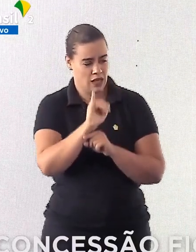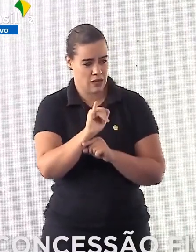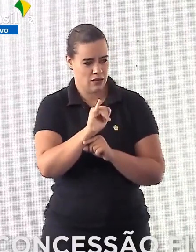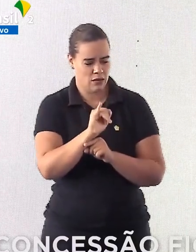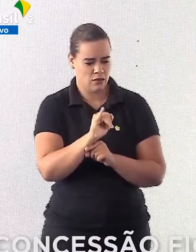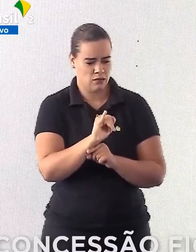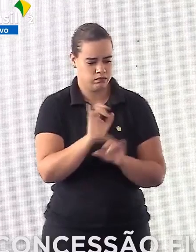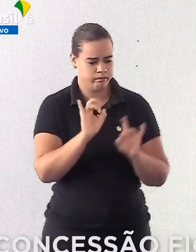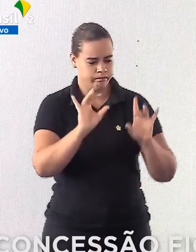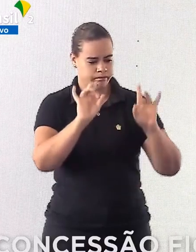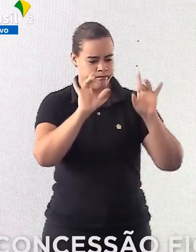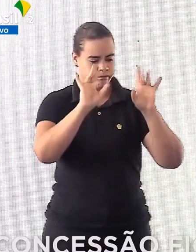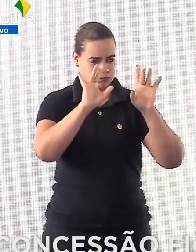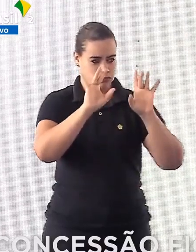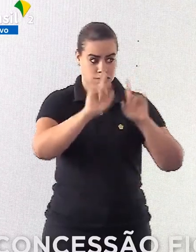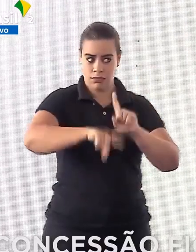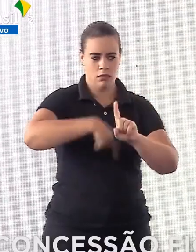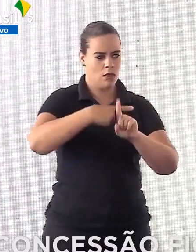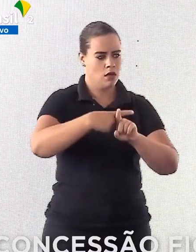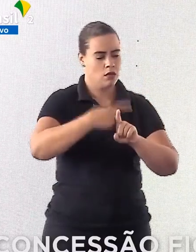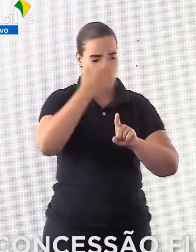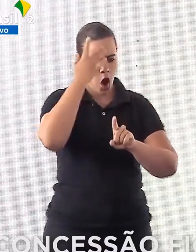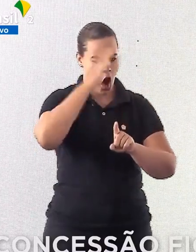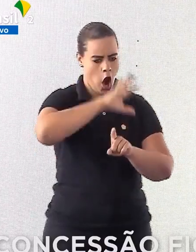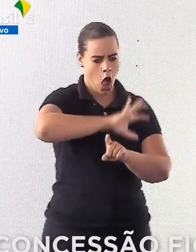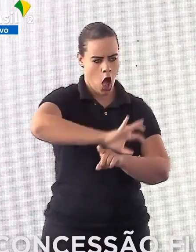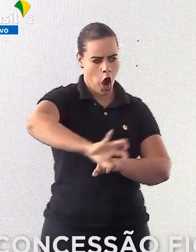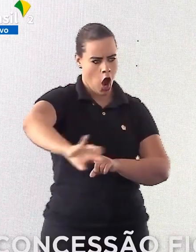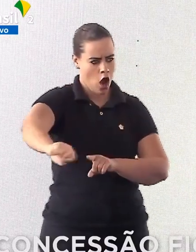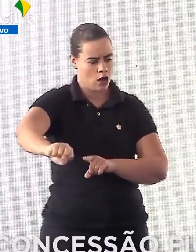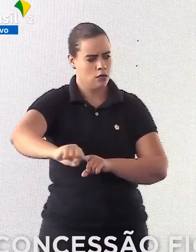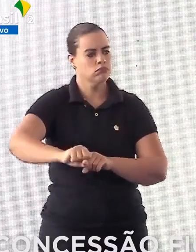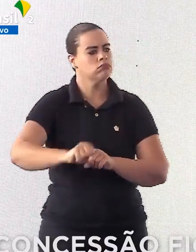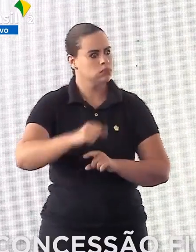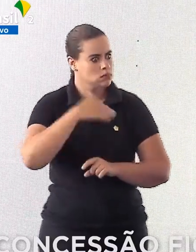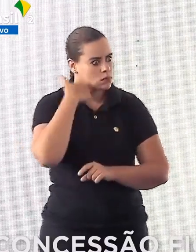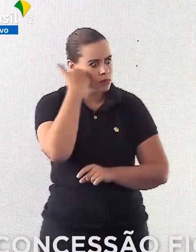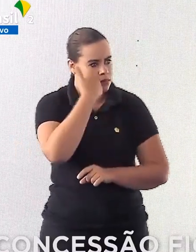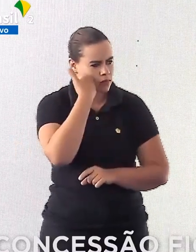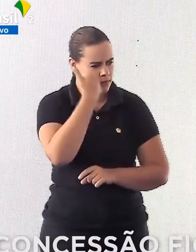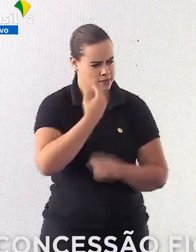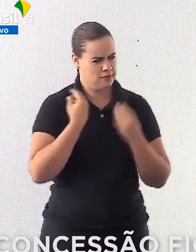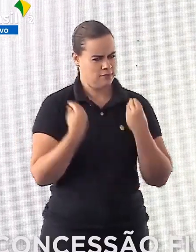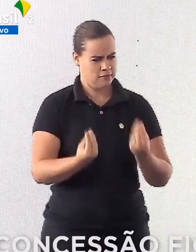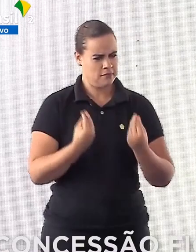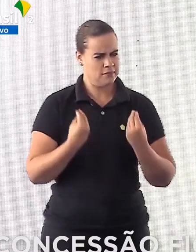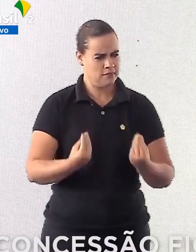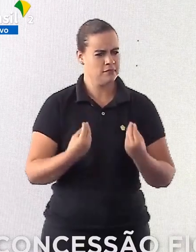milhares de brasileiros na pandemia e foi roubado o dinheiro na maior safadeza.